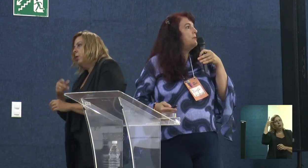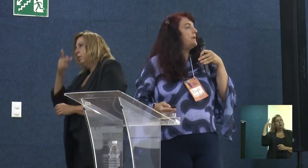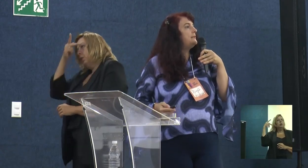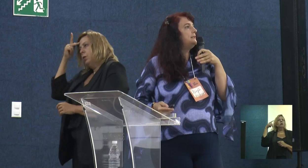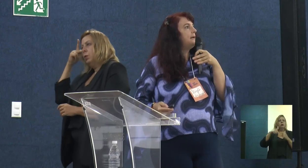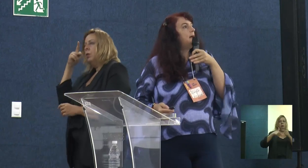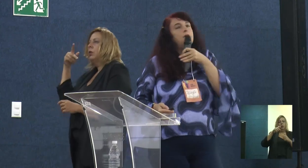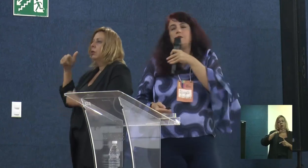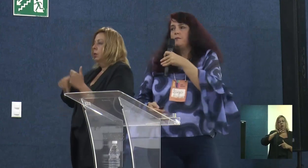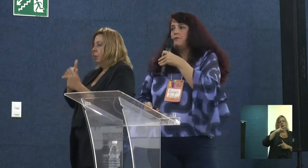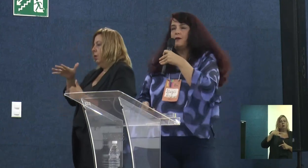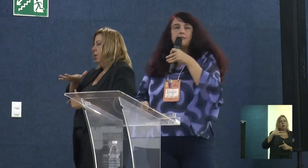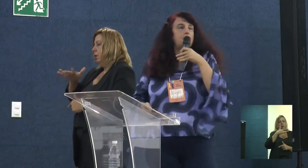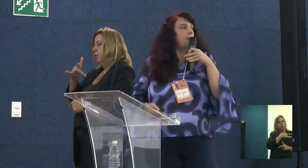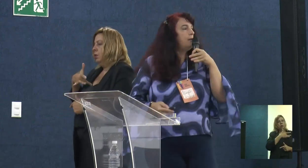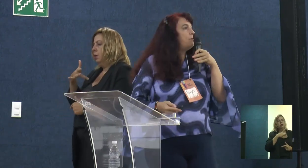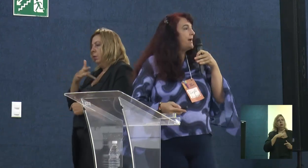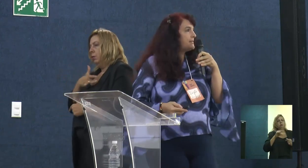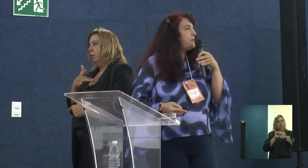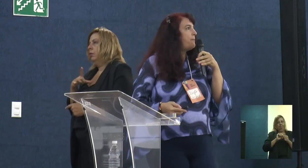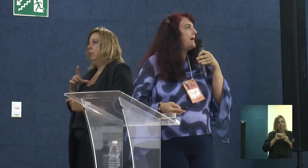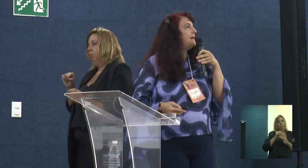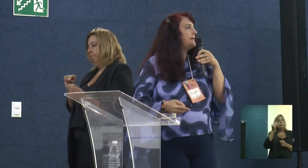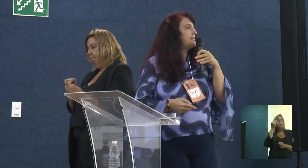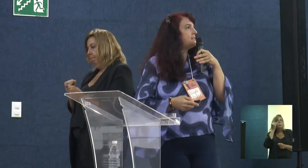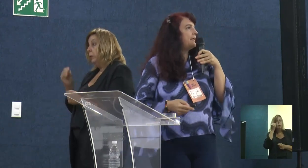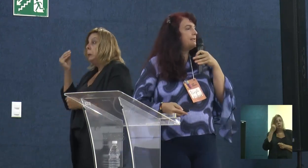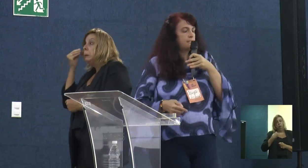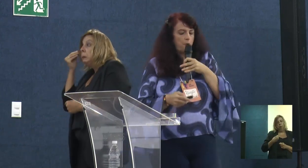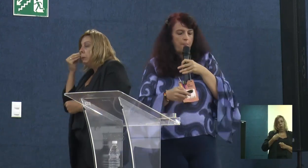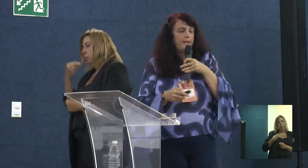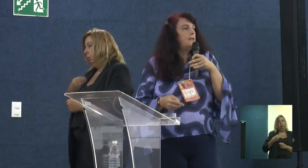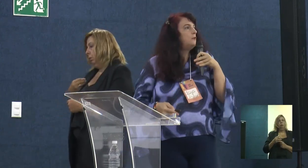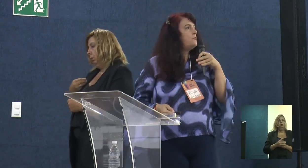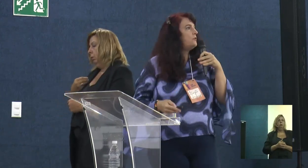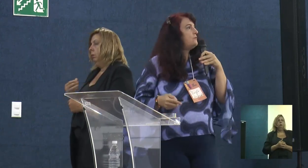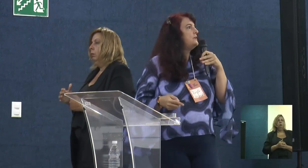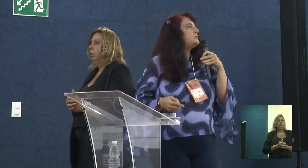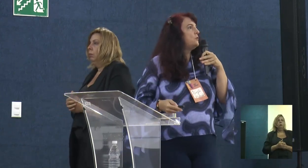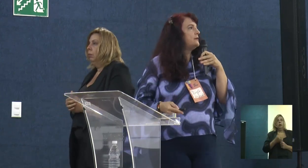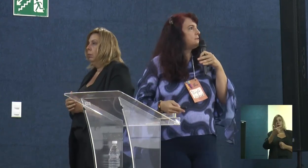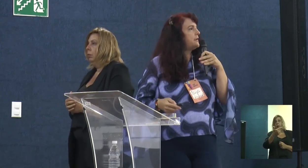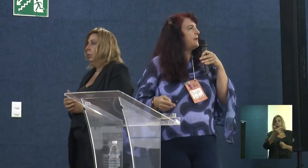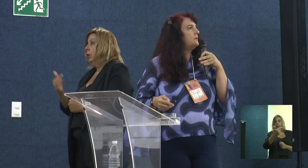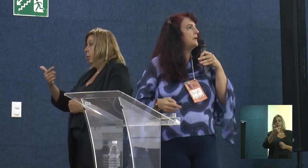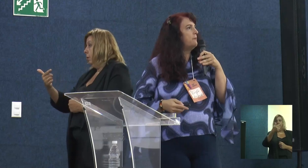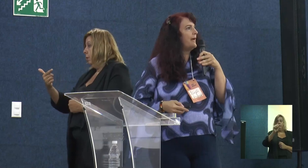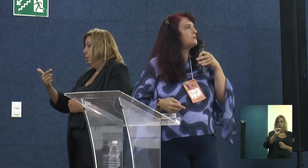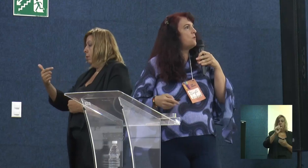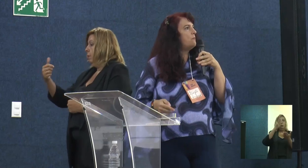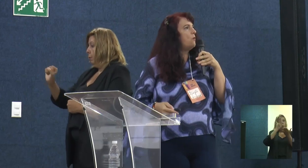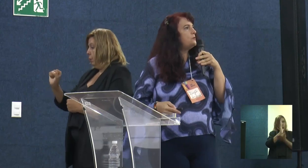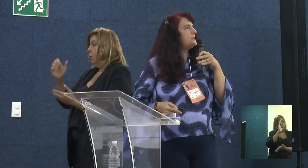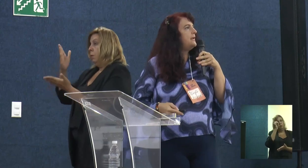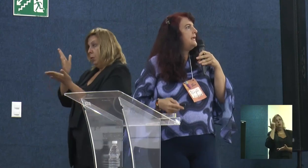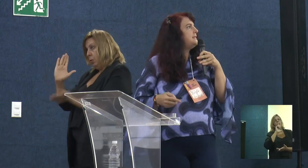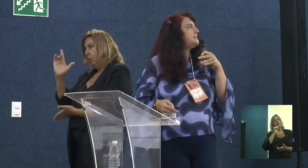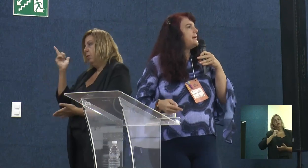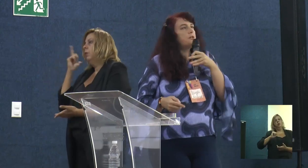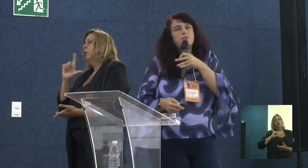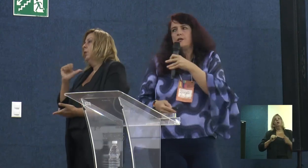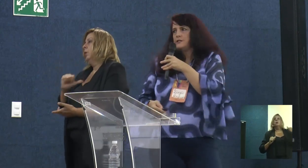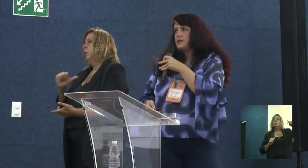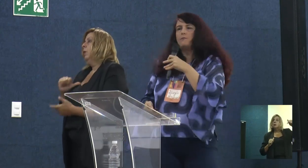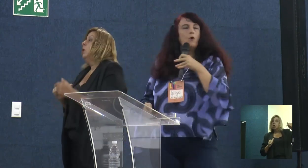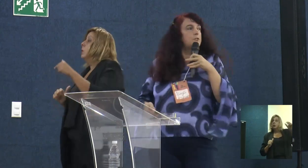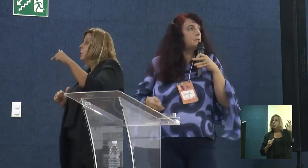para tentar também fazer, participar dessa seleção. Então, foram 28 contemplados com bolsa e